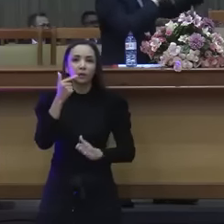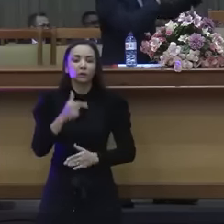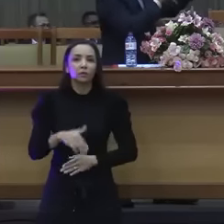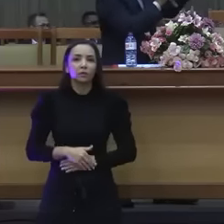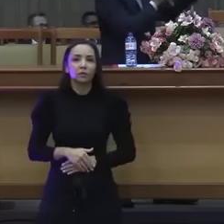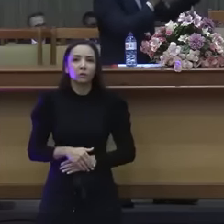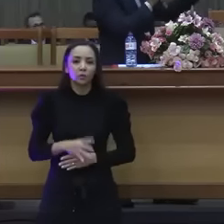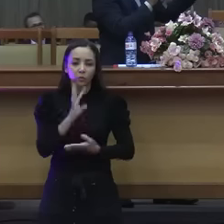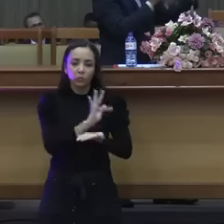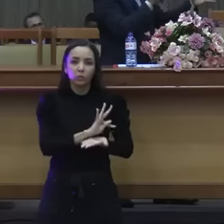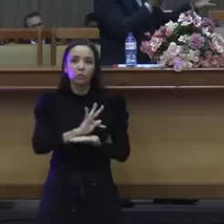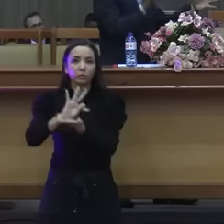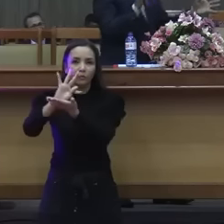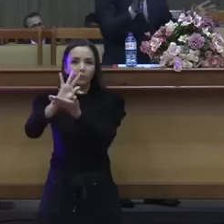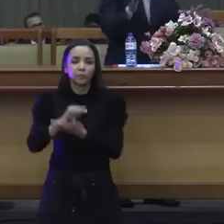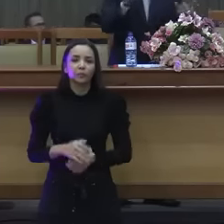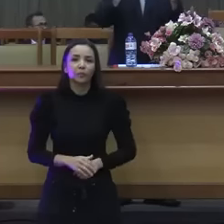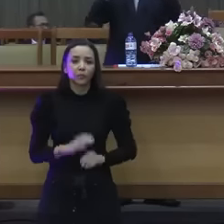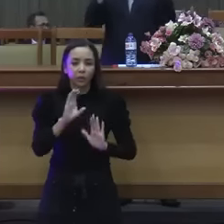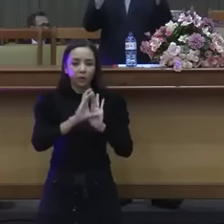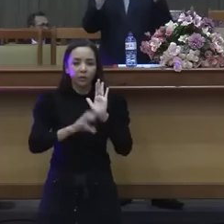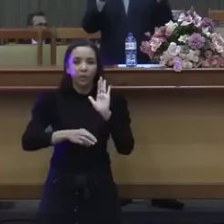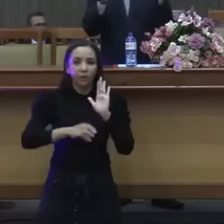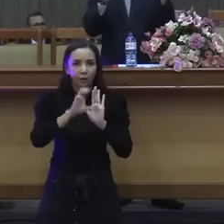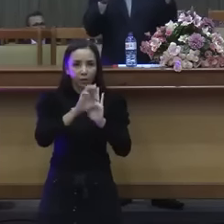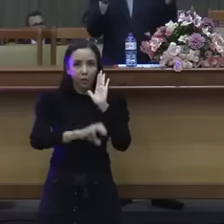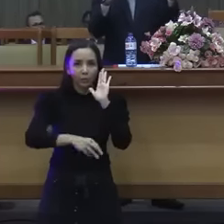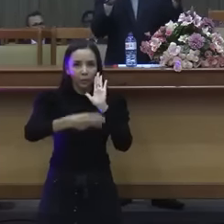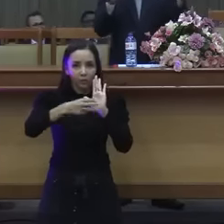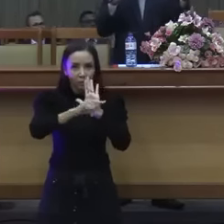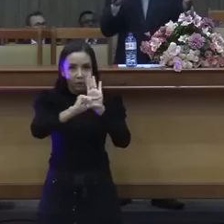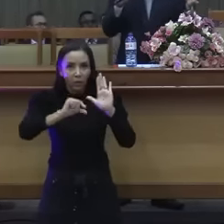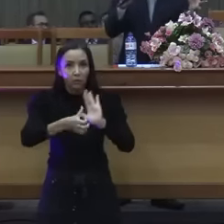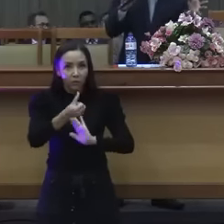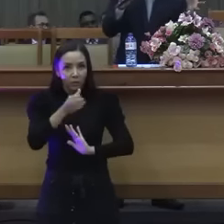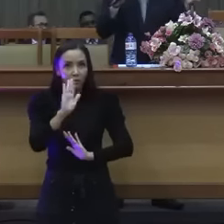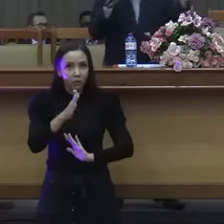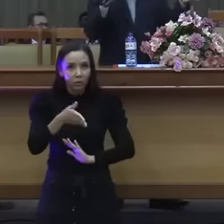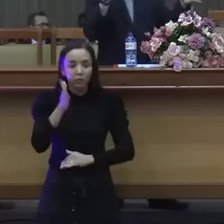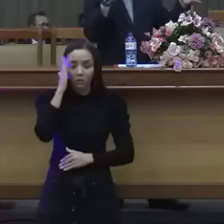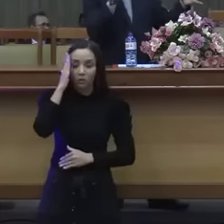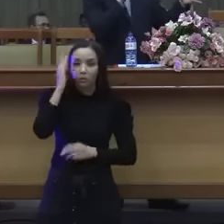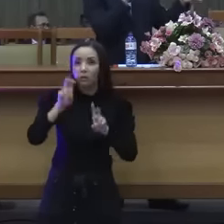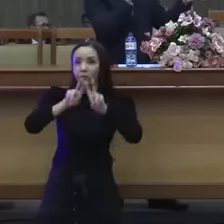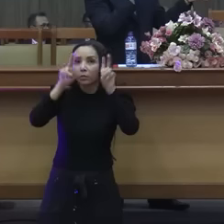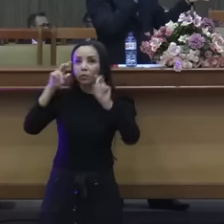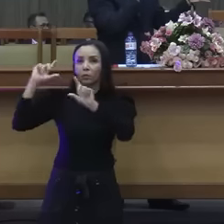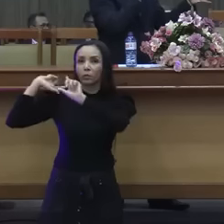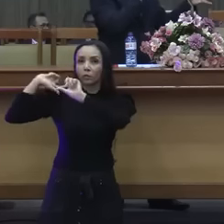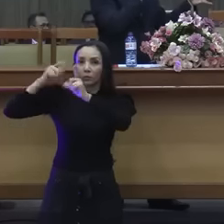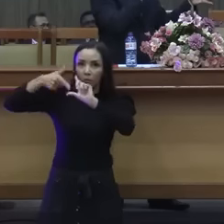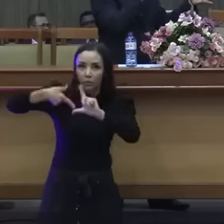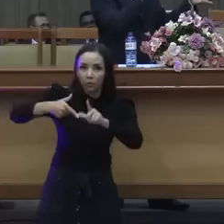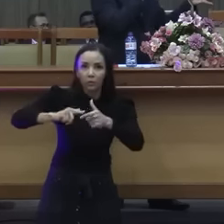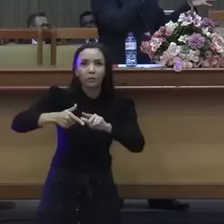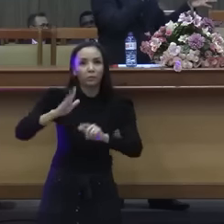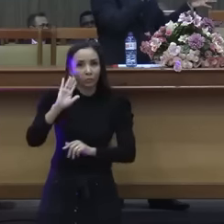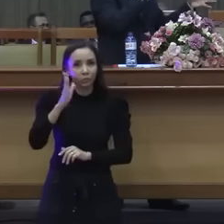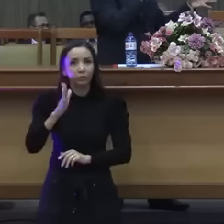para fechar aqui a tradição. Vocês agora entenderam já o que é tradição. Já expliquei para vocês. Vai lá.